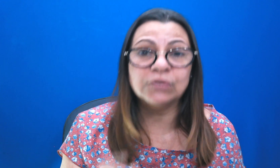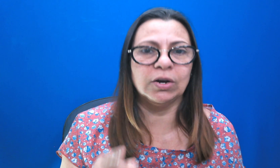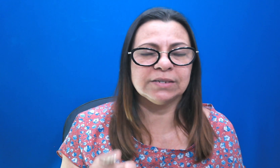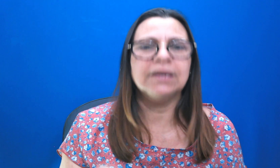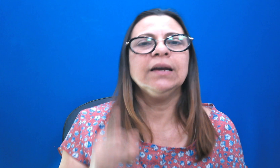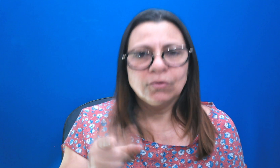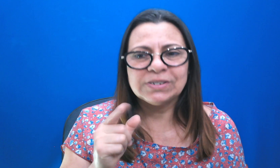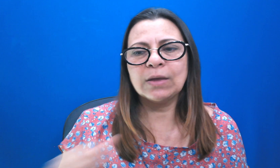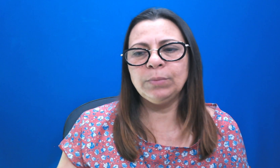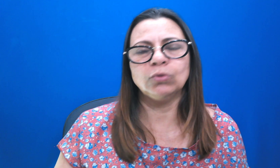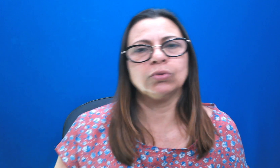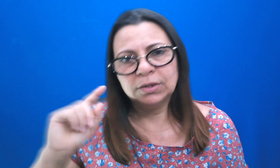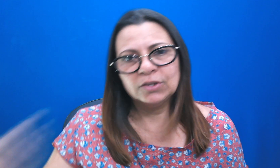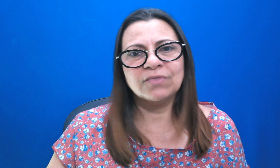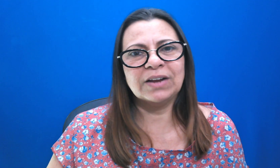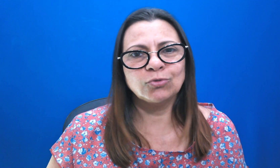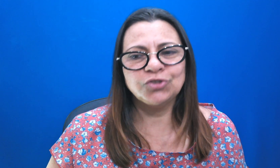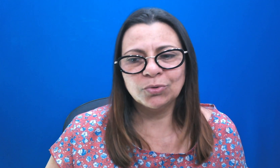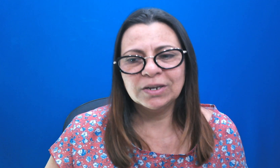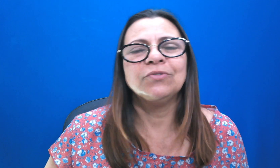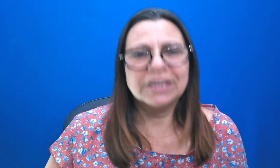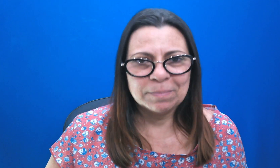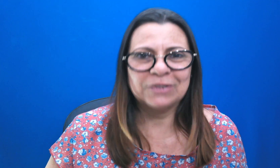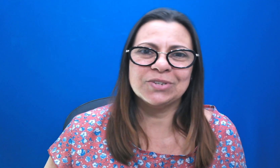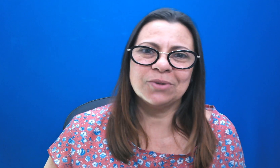horas, você tem um minuto. Deus vai falar contigo. Fique na paz do Senhor.